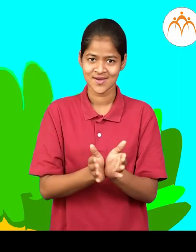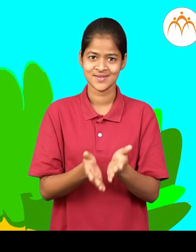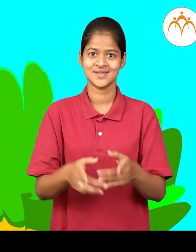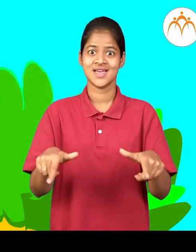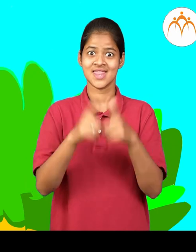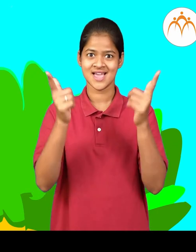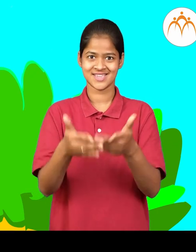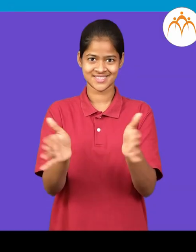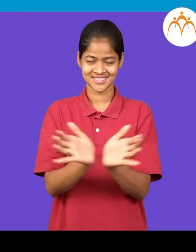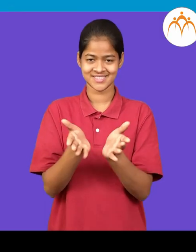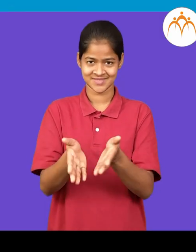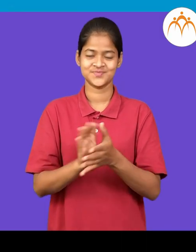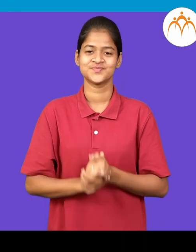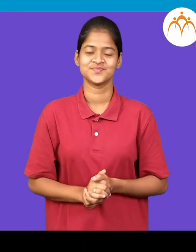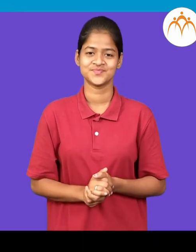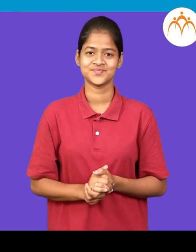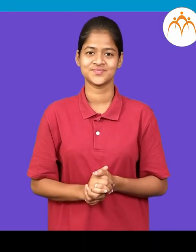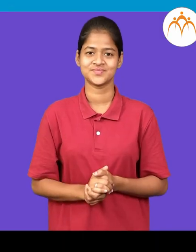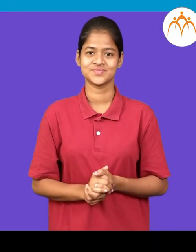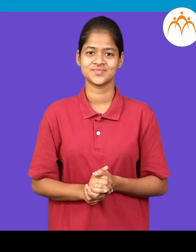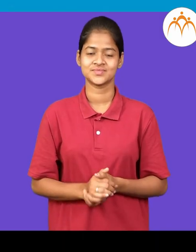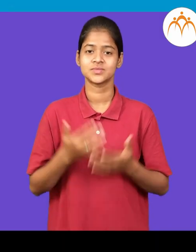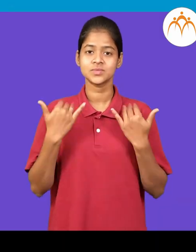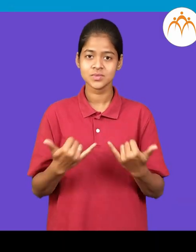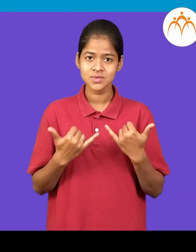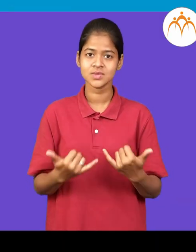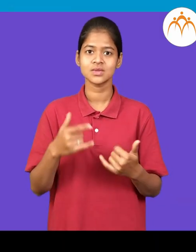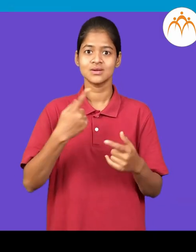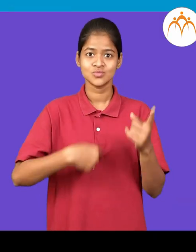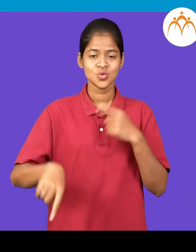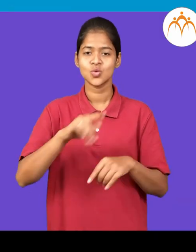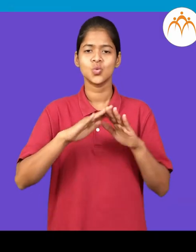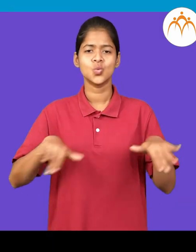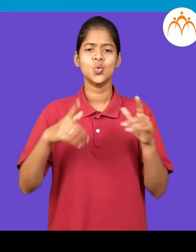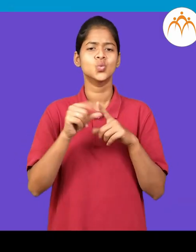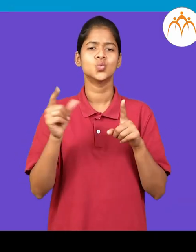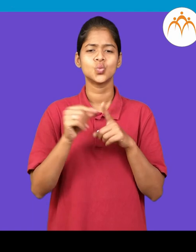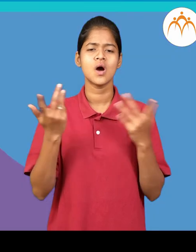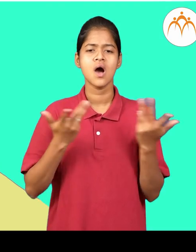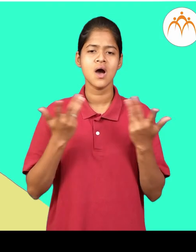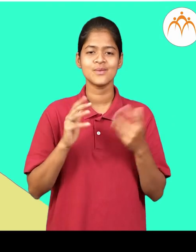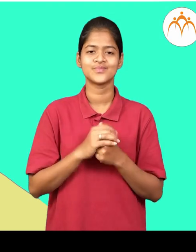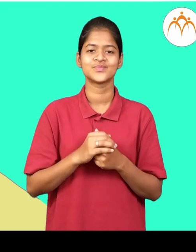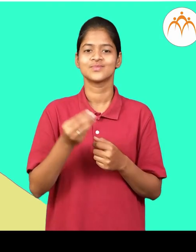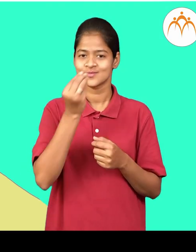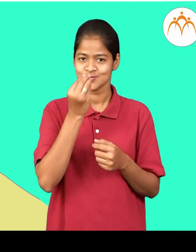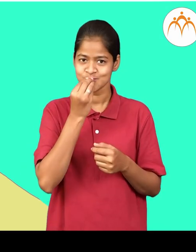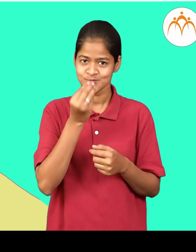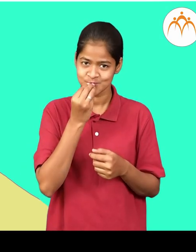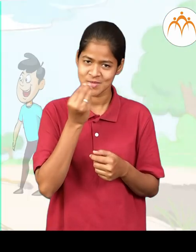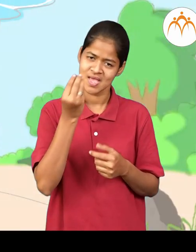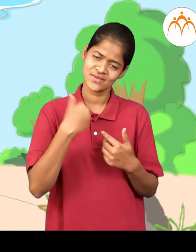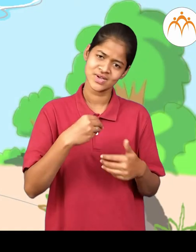कुंडी आता मुलाननी काई-काई केले ते सांगा खाउ